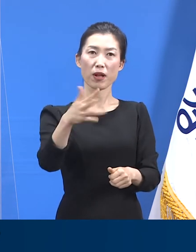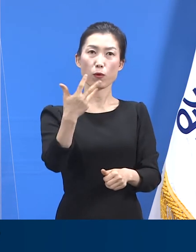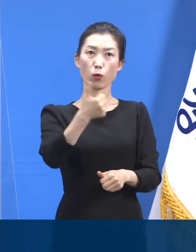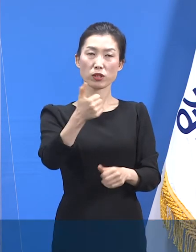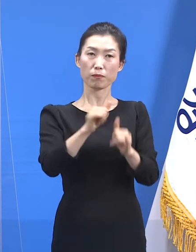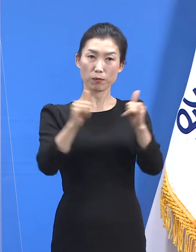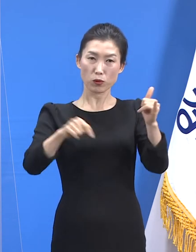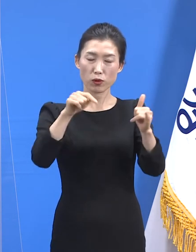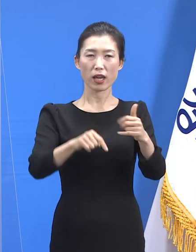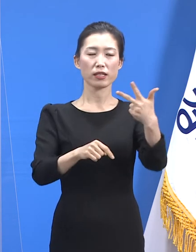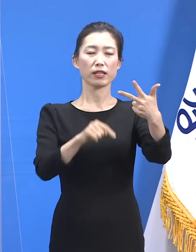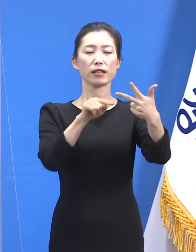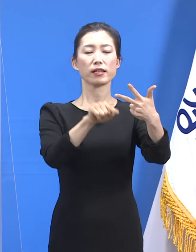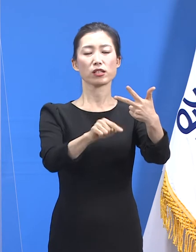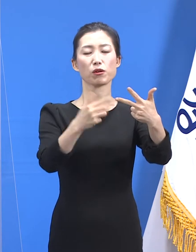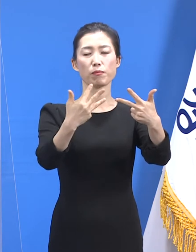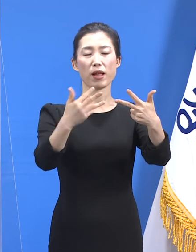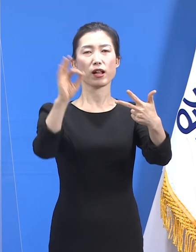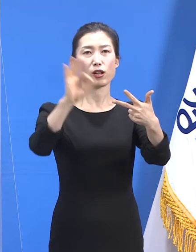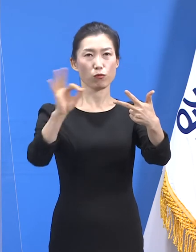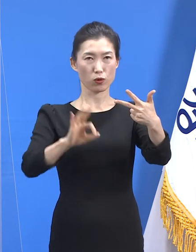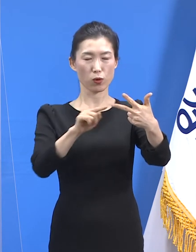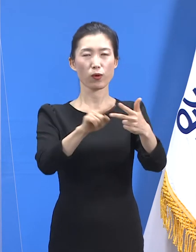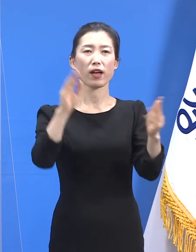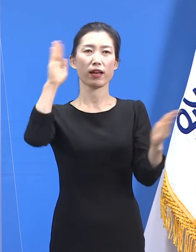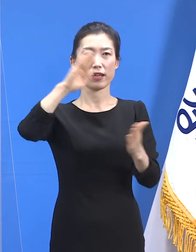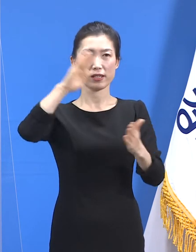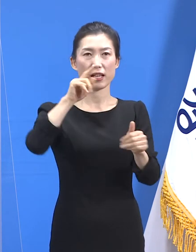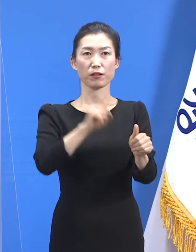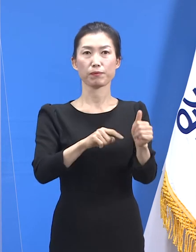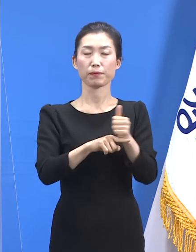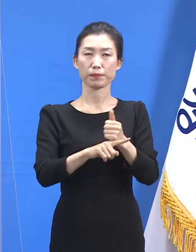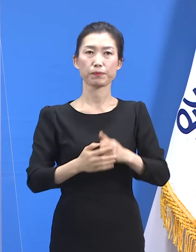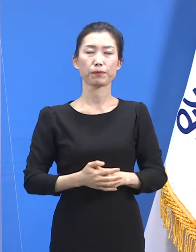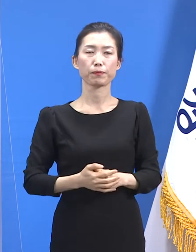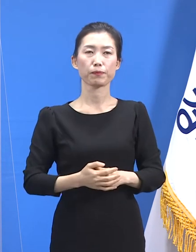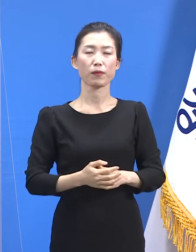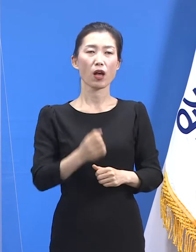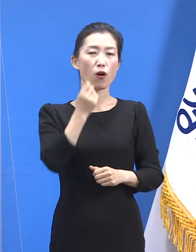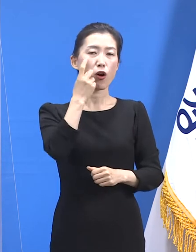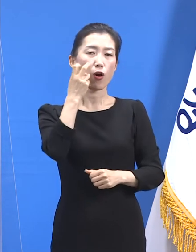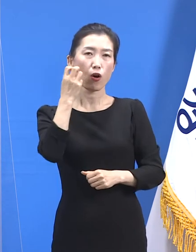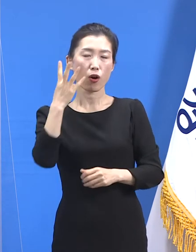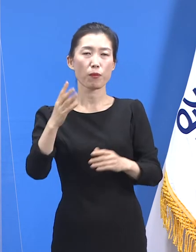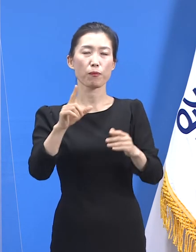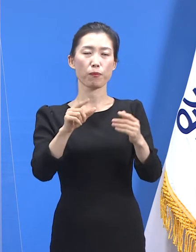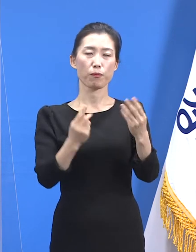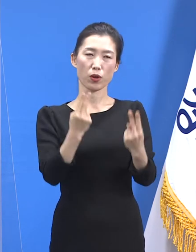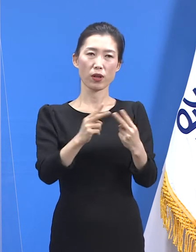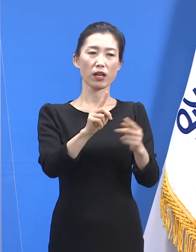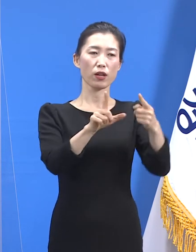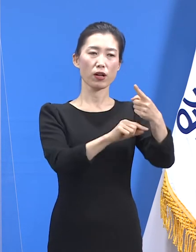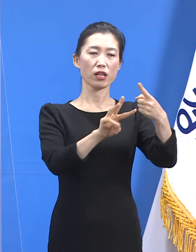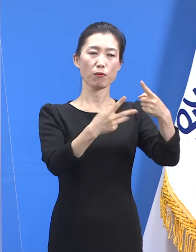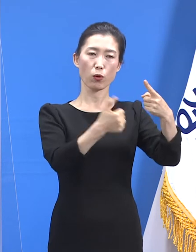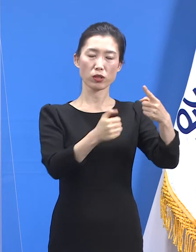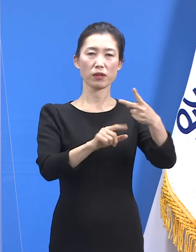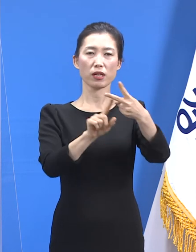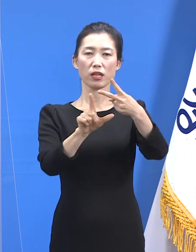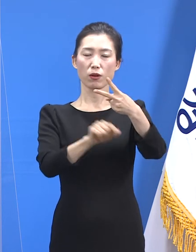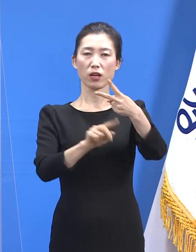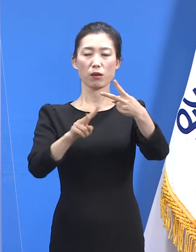대비 약 7.8% 정도입니다. 월별 통계를 보면 1월에 350명, 2월에